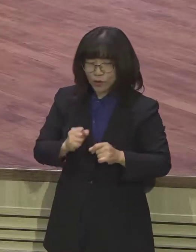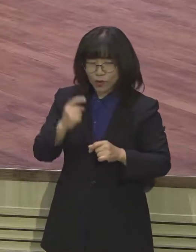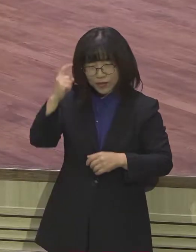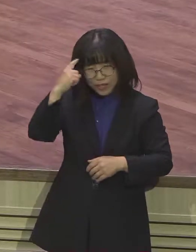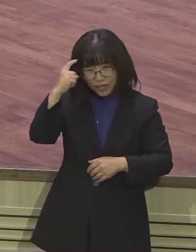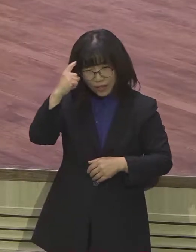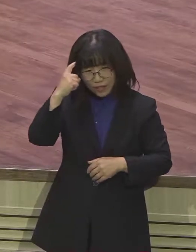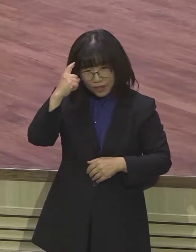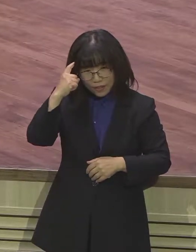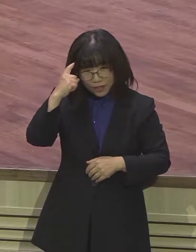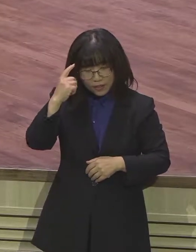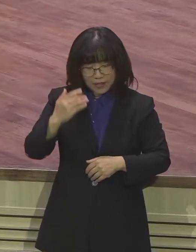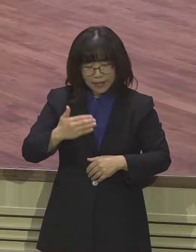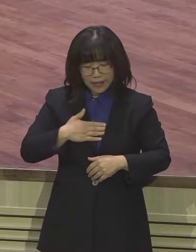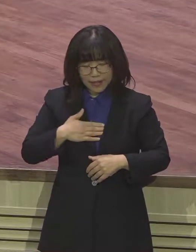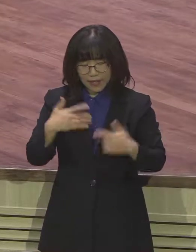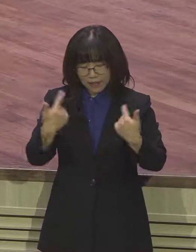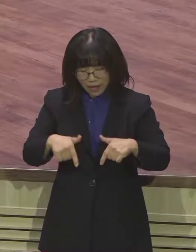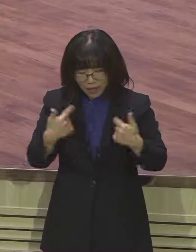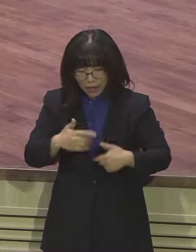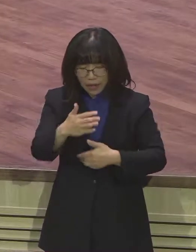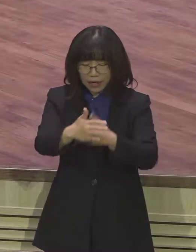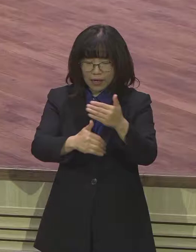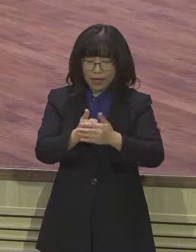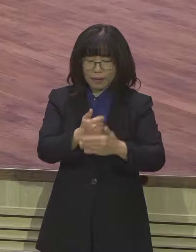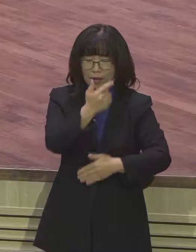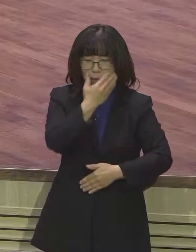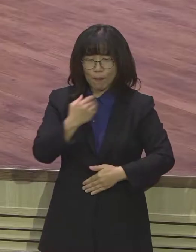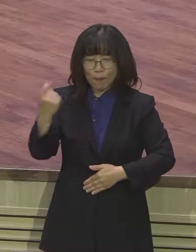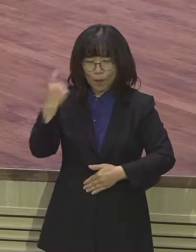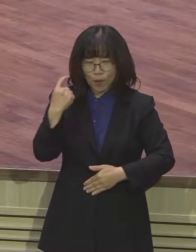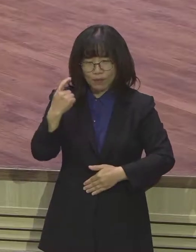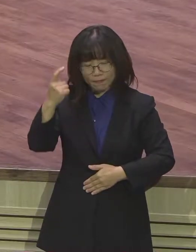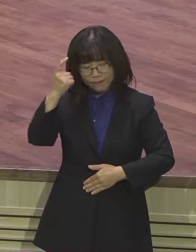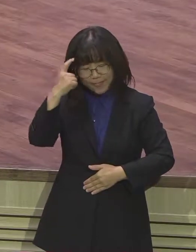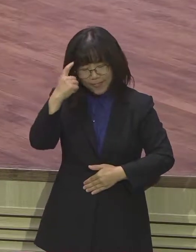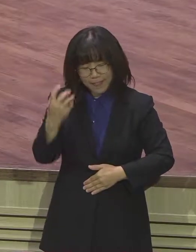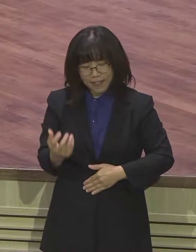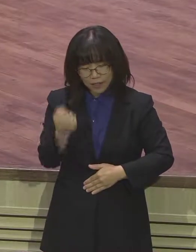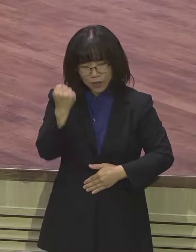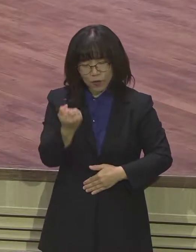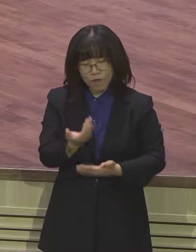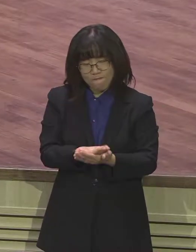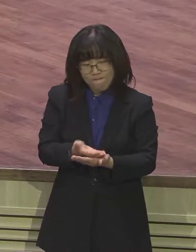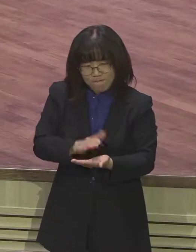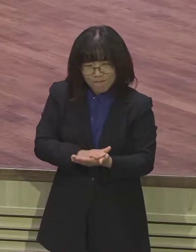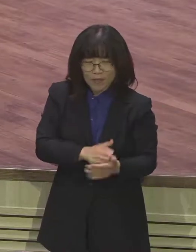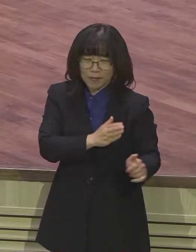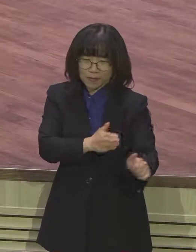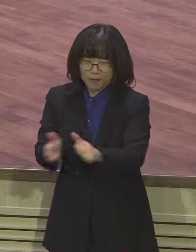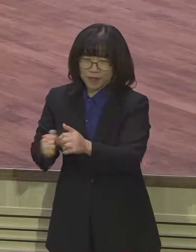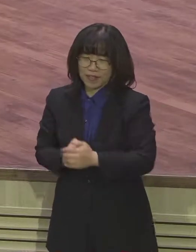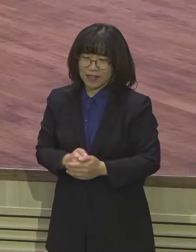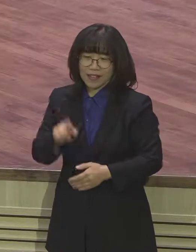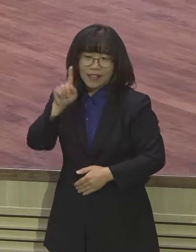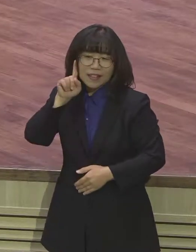복음체질로 기경되어 나가시기를 바랍니다 내일은 이제 237 다문화축제가 2시에 진행이 되어지고